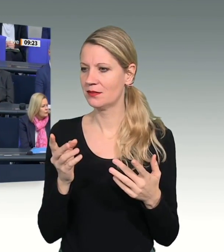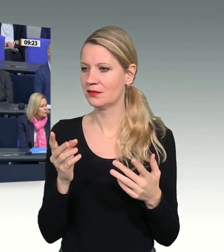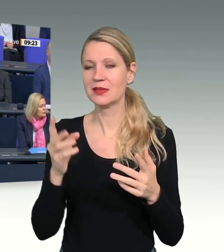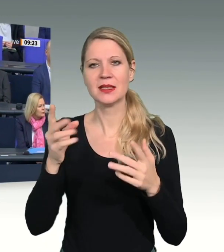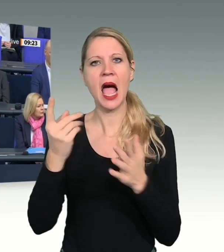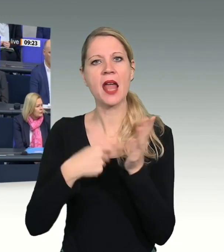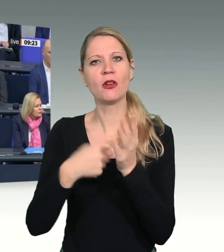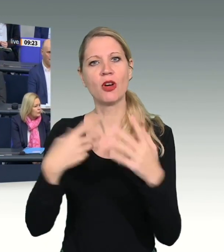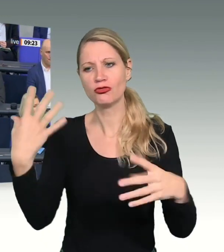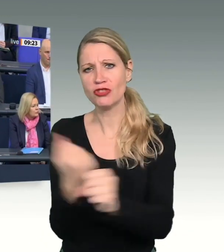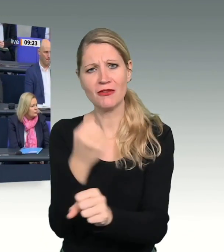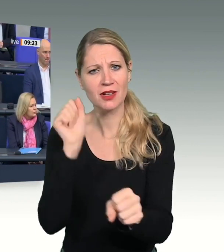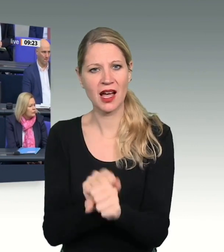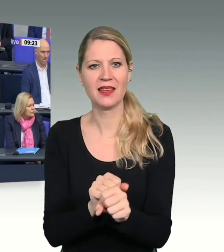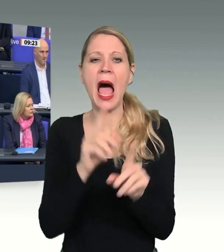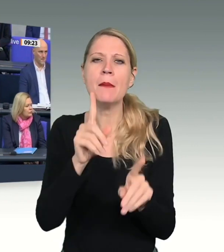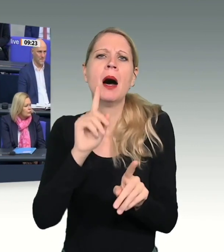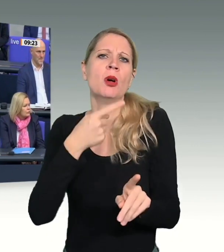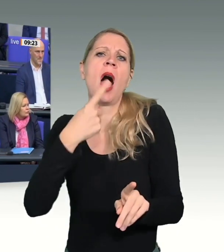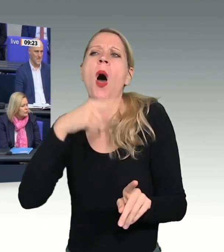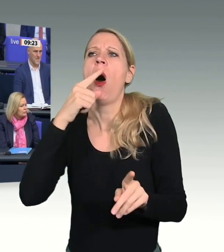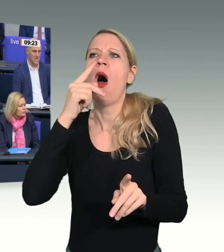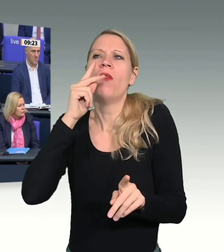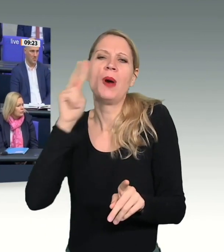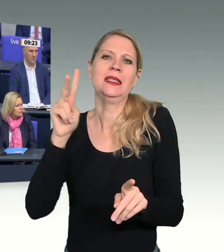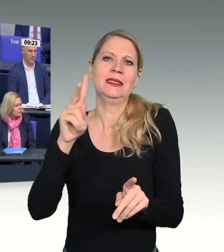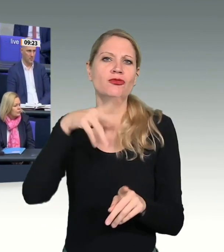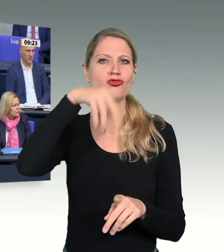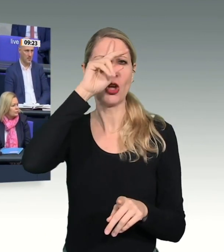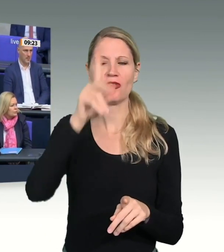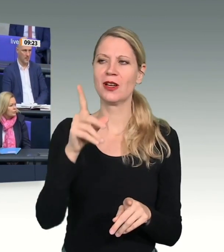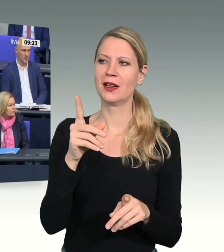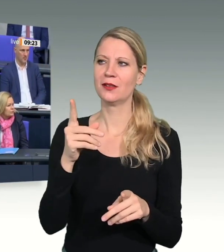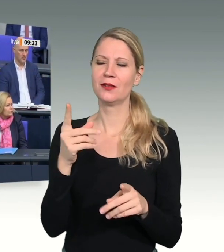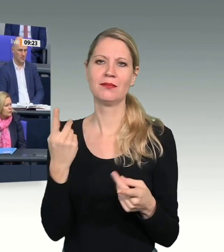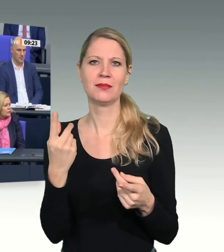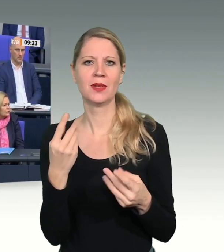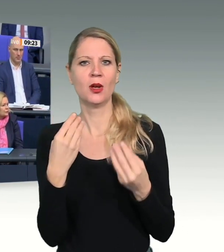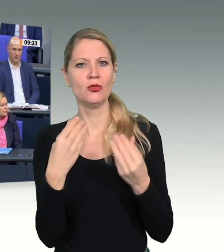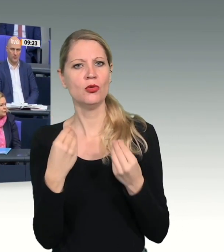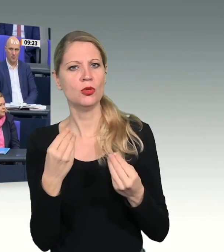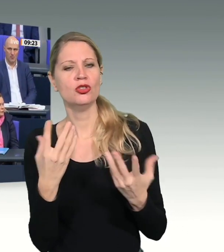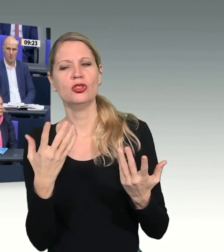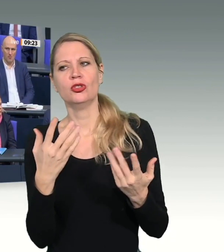ihren eigenen Ansprüchen selbst nicht gerecht werden, international zu viel Sympathie verlieren.